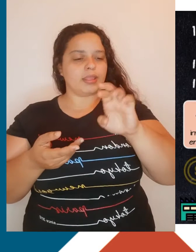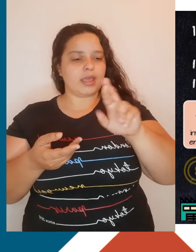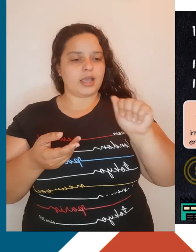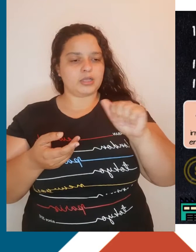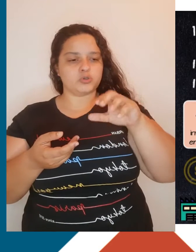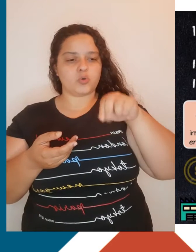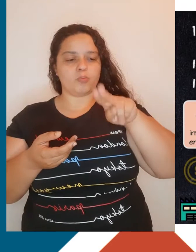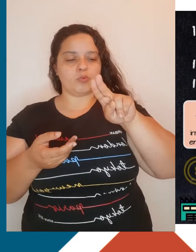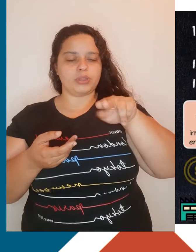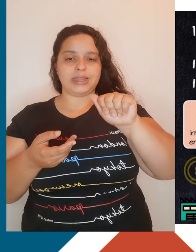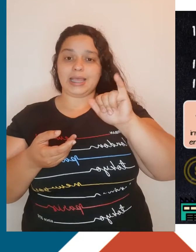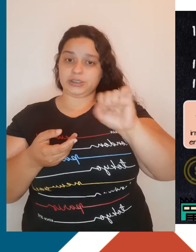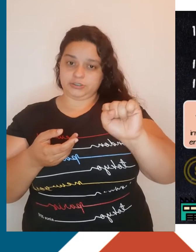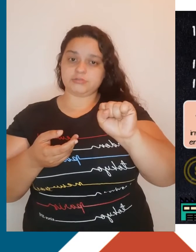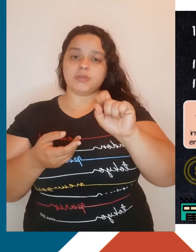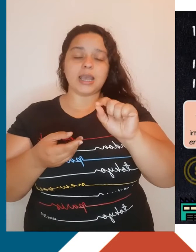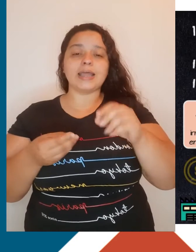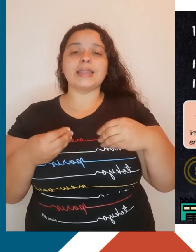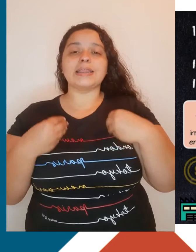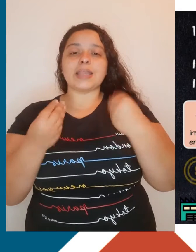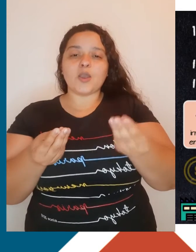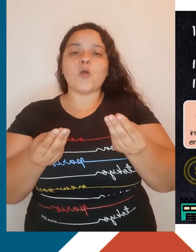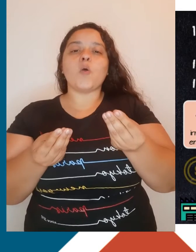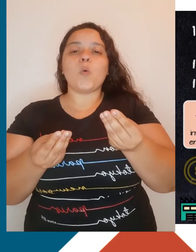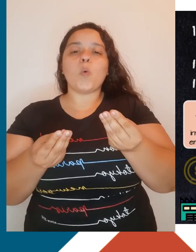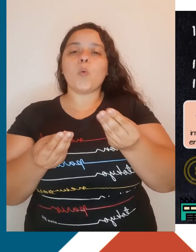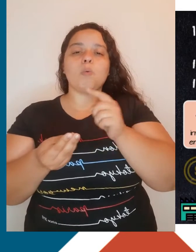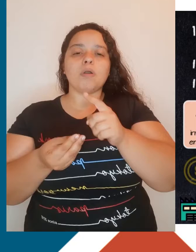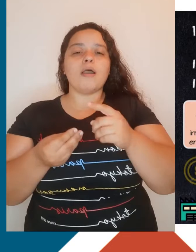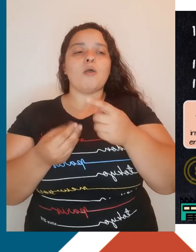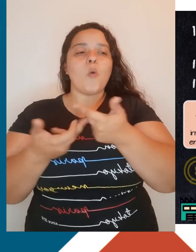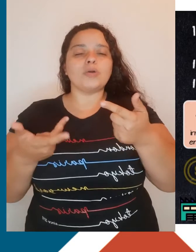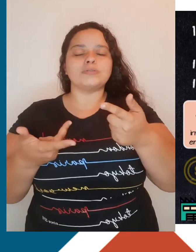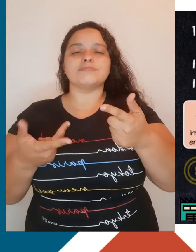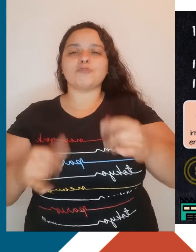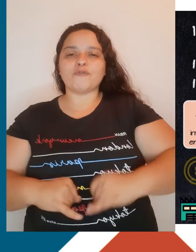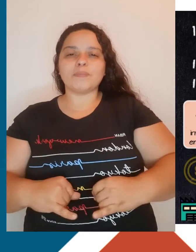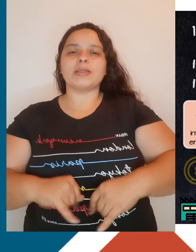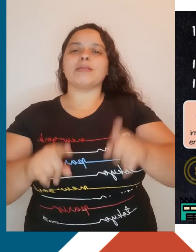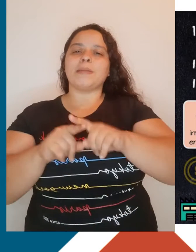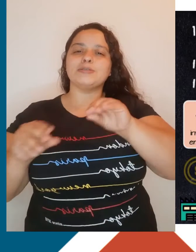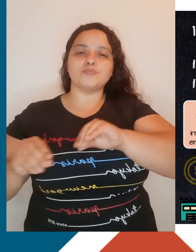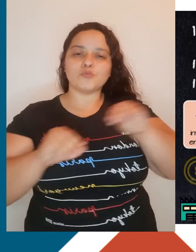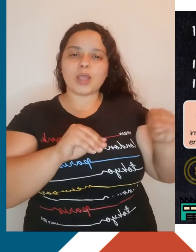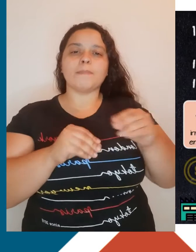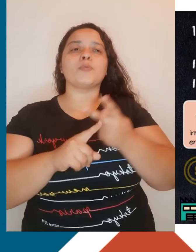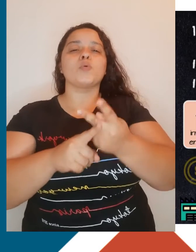levou esses camponeses a buscar outras ocupações para sobreviver. E uma delas foi o trabalho nas novas fábricas.